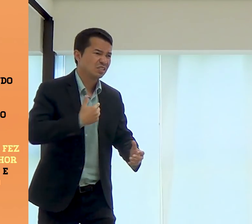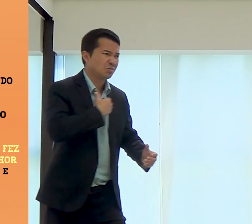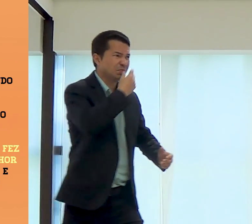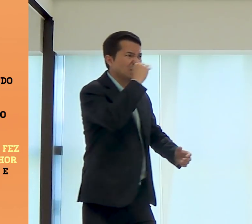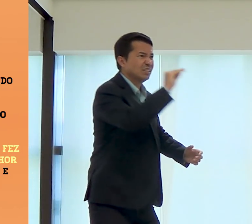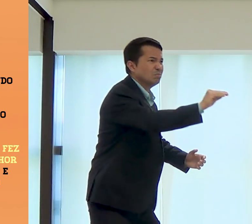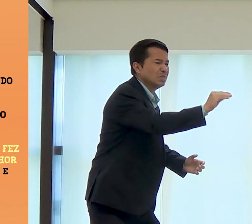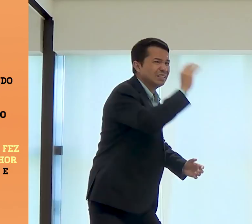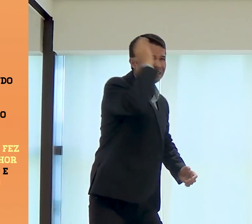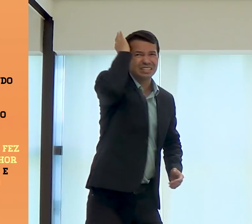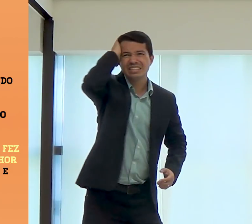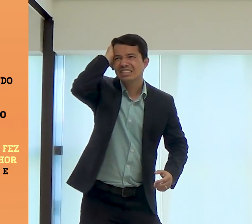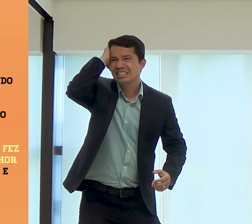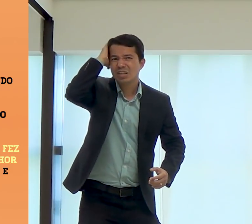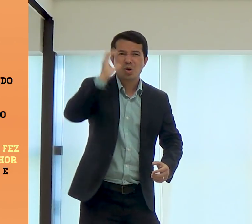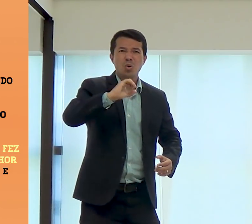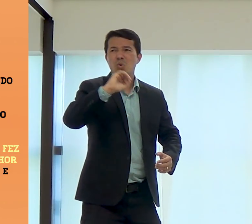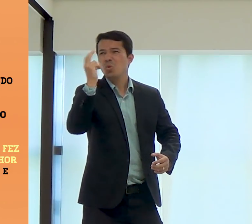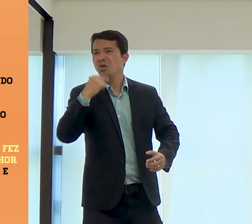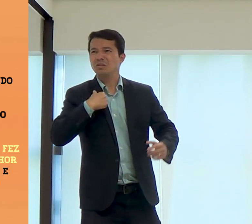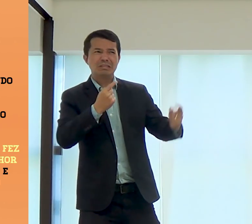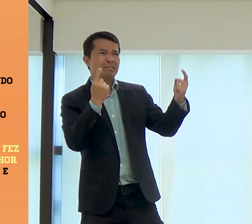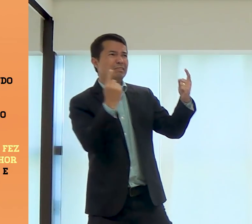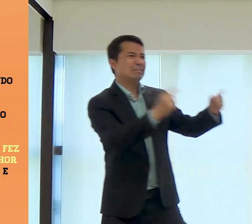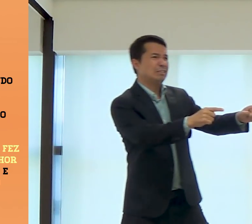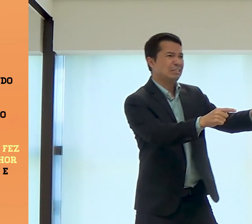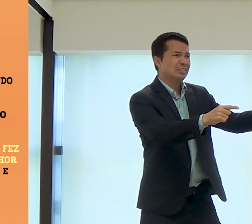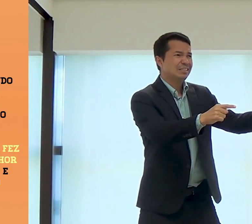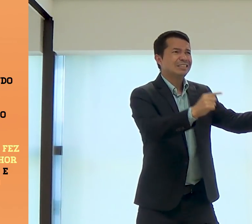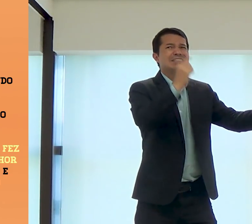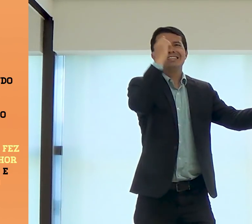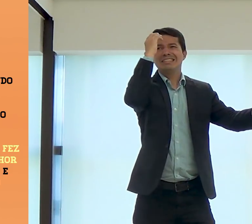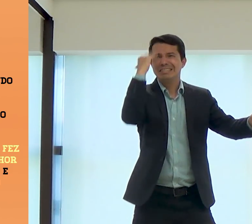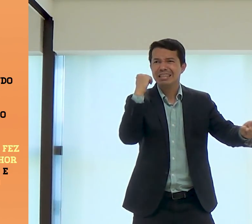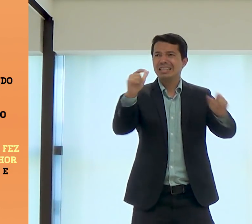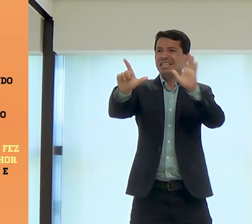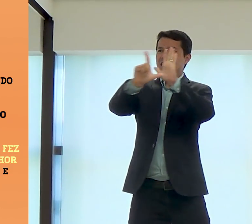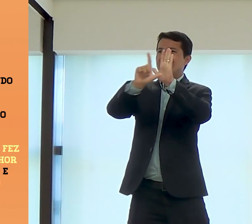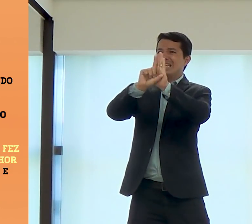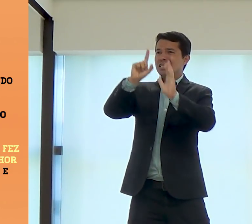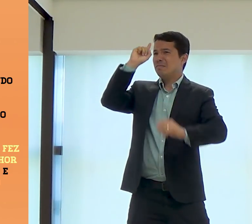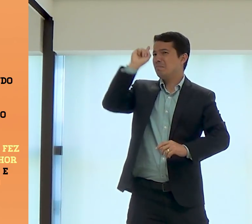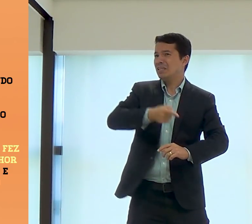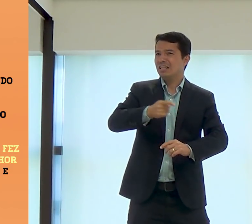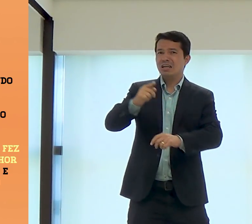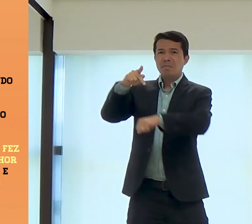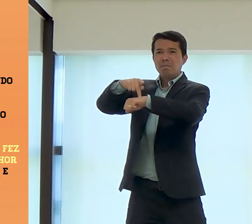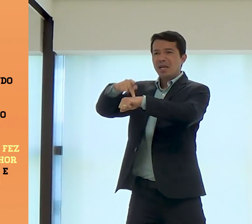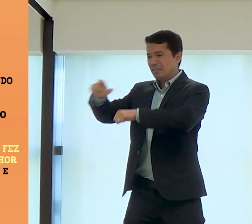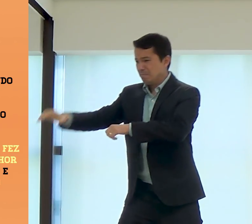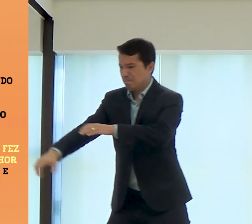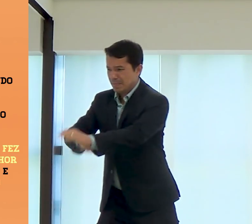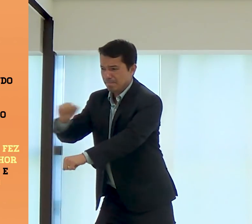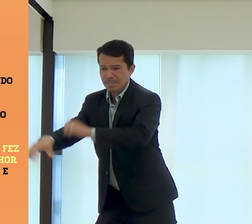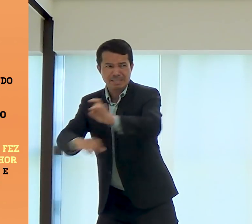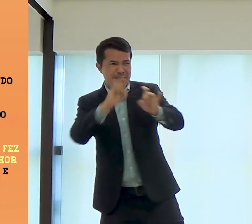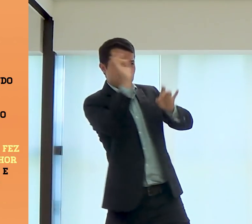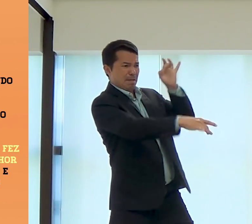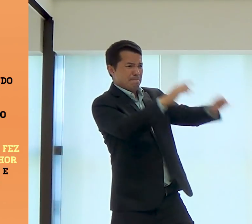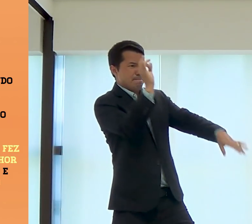sozinha. E eu vou desprezá-la? Ou eu vou, então, provocá-la pela questão da lei,